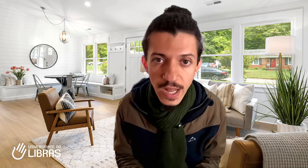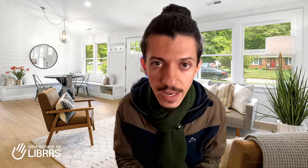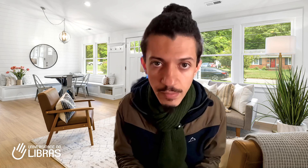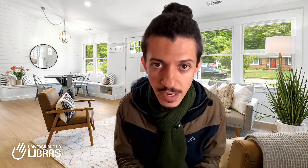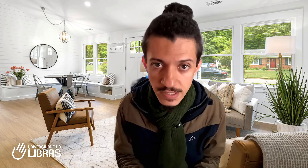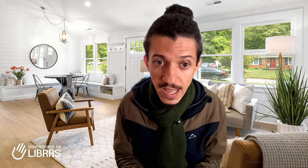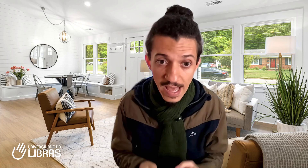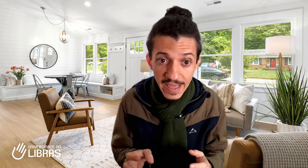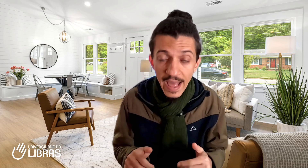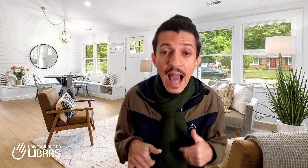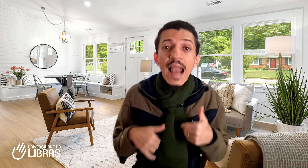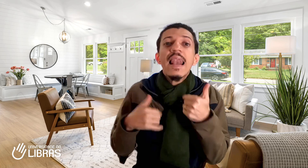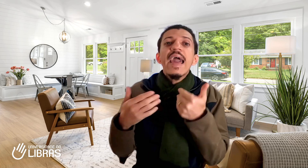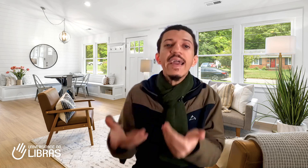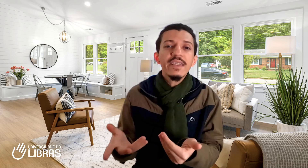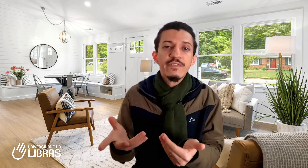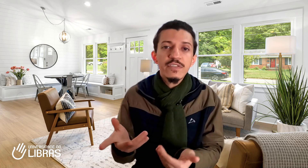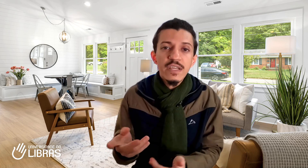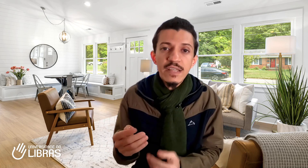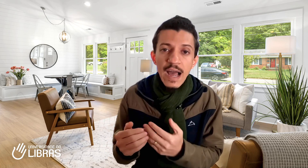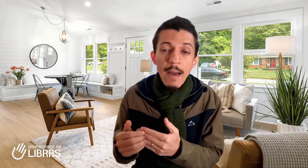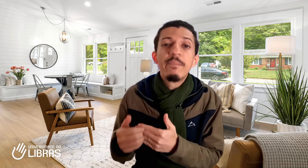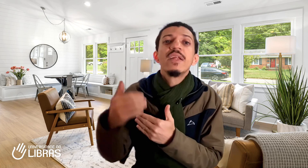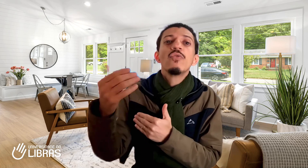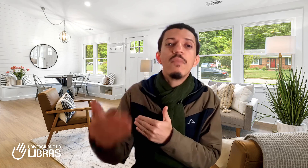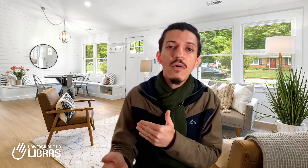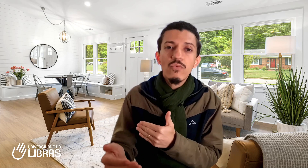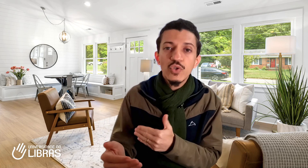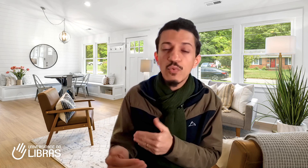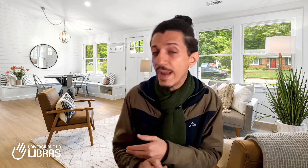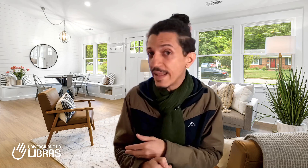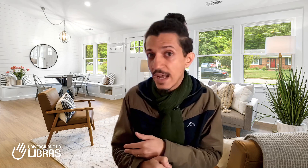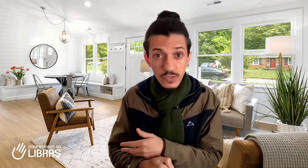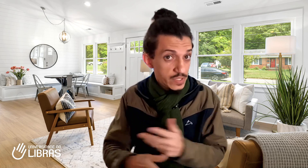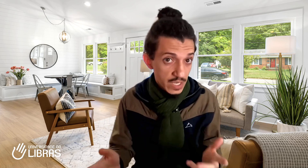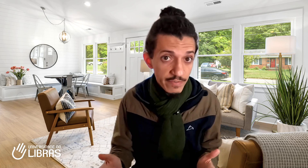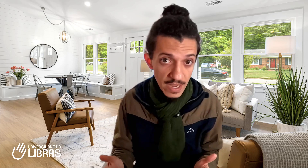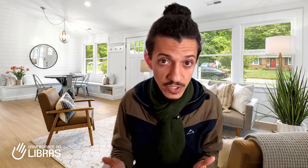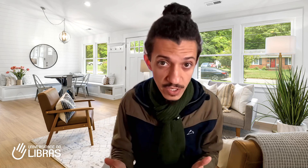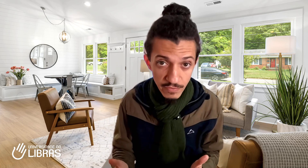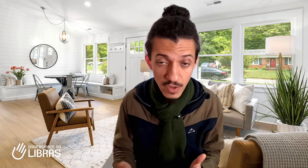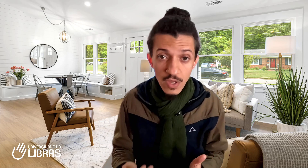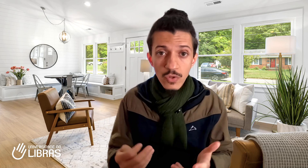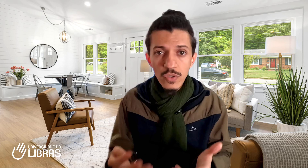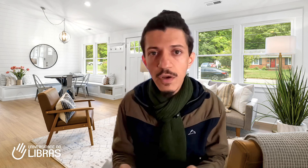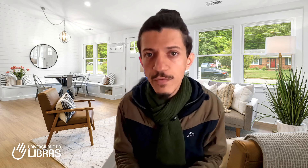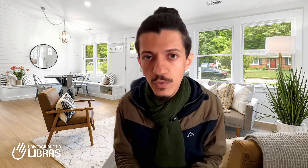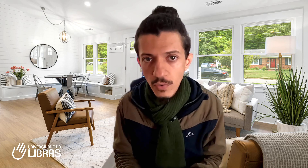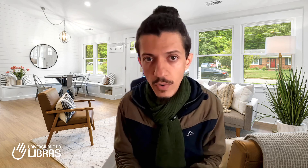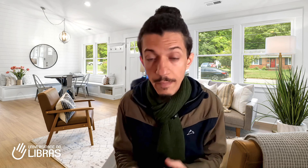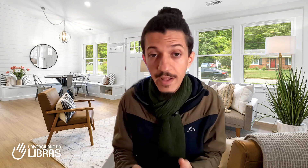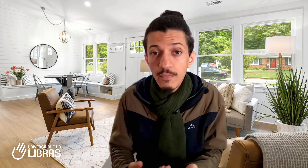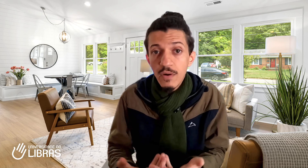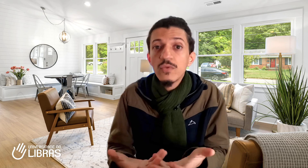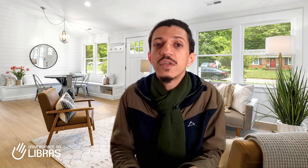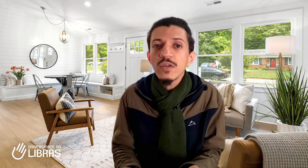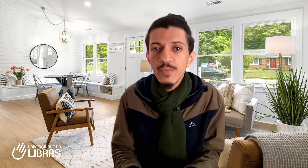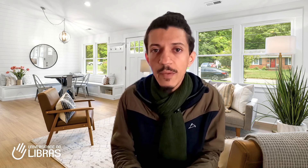Libras é que além de você estar abrindo mão de um pedaço significativo do seu futuro, abrindo mão dos seus próprios